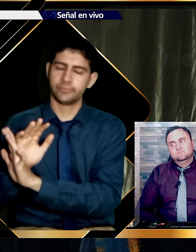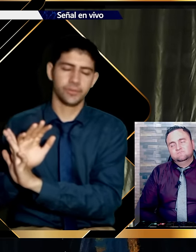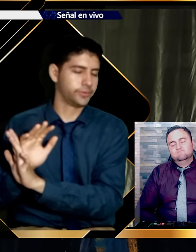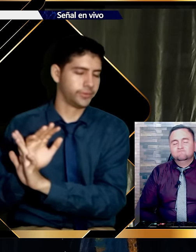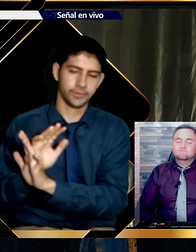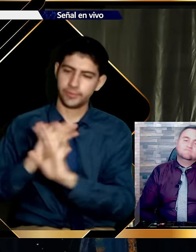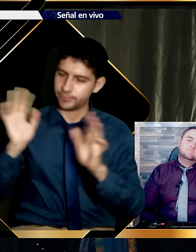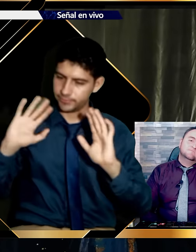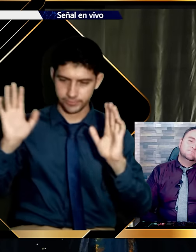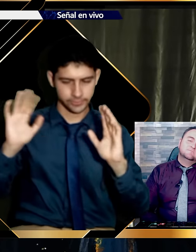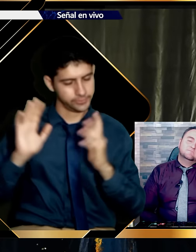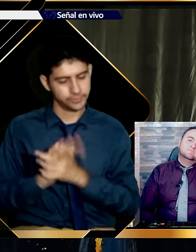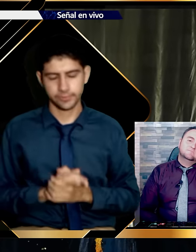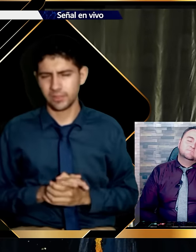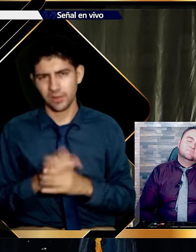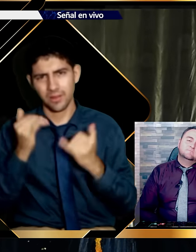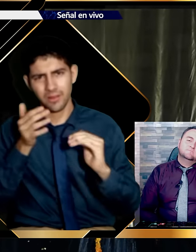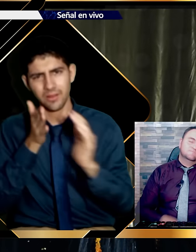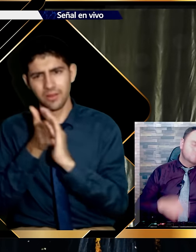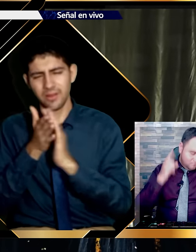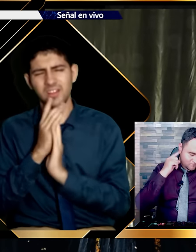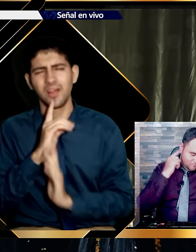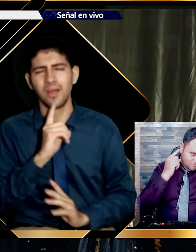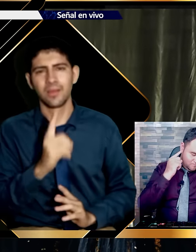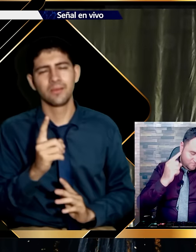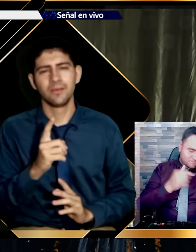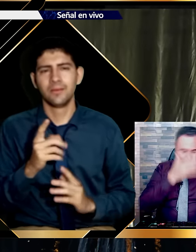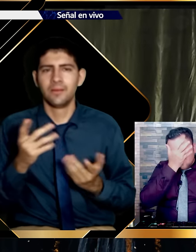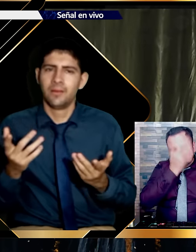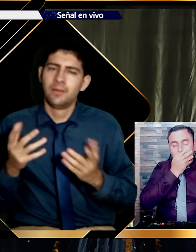Esta mañana yo quiero convocar a todo este grupo de servidores.